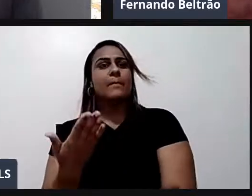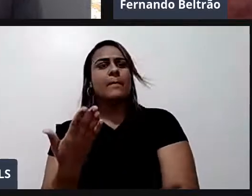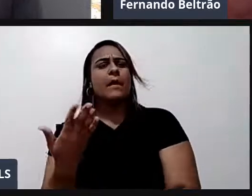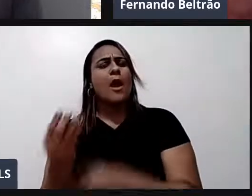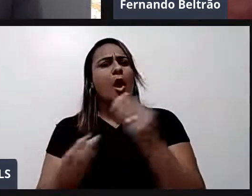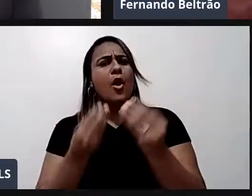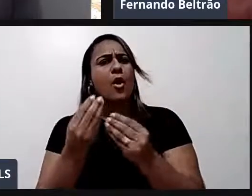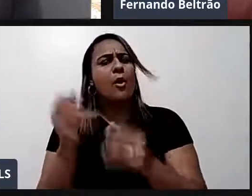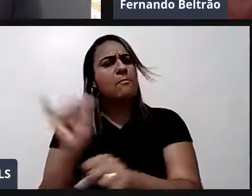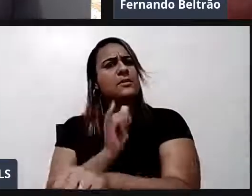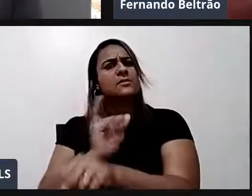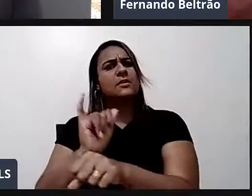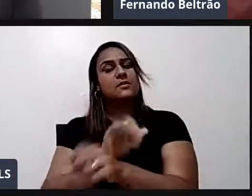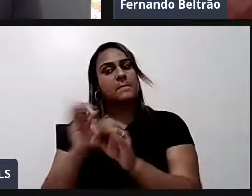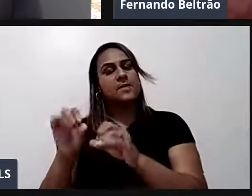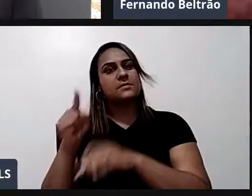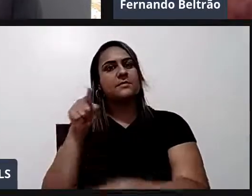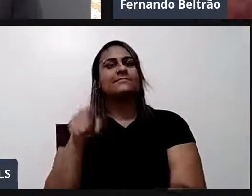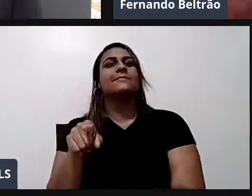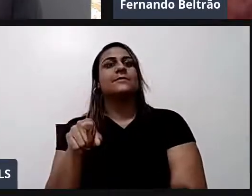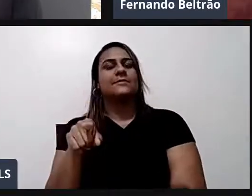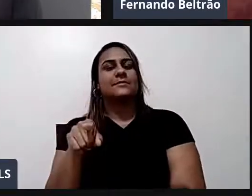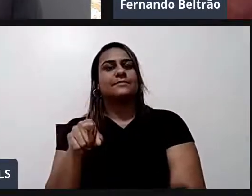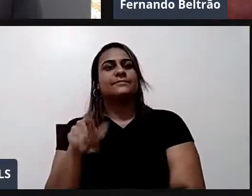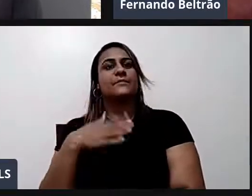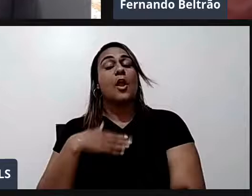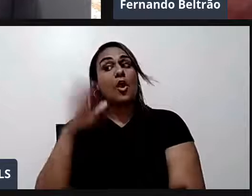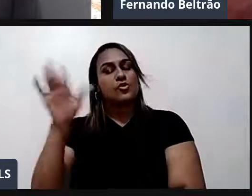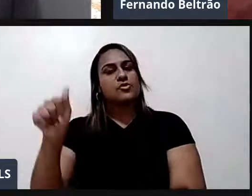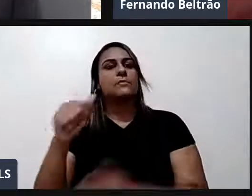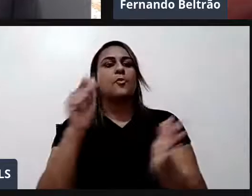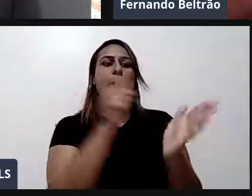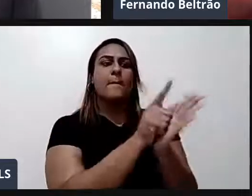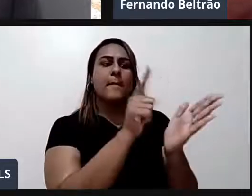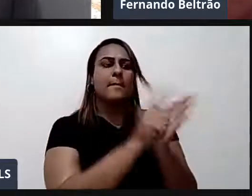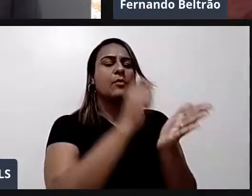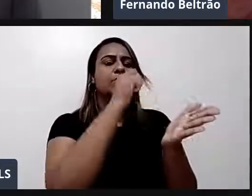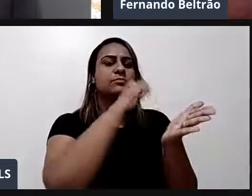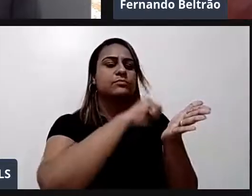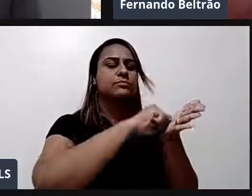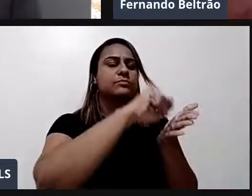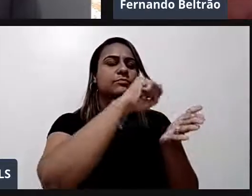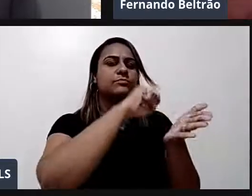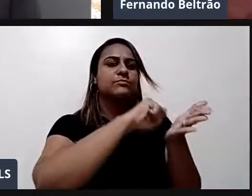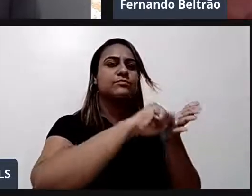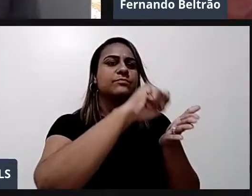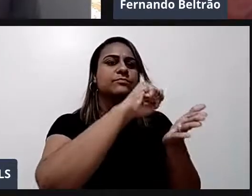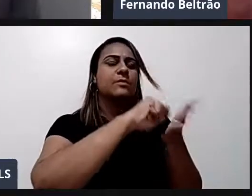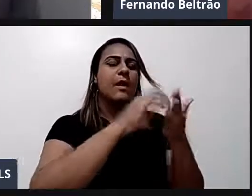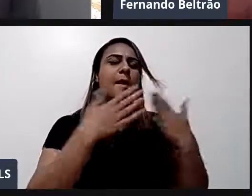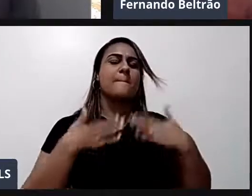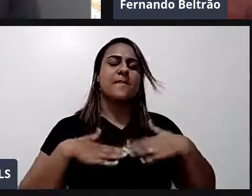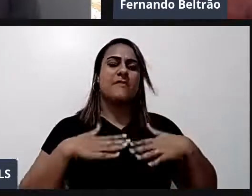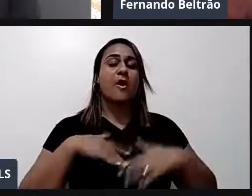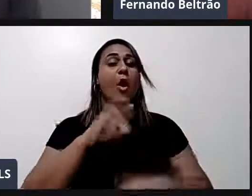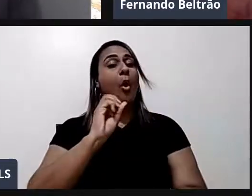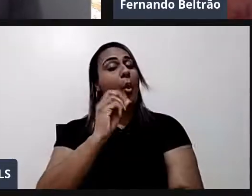fechado. Ou no quadro. Risco no quadro de olho fechado. Não sai nada que preste. Para quem está vendo. Mas a minha mão está